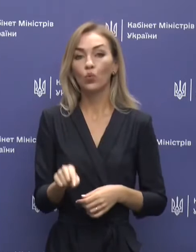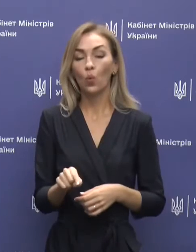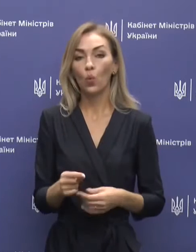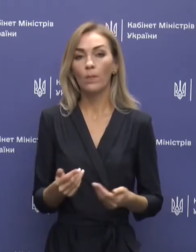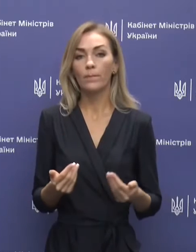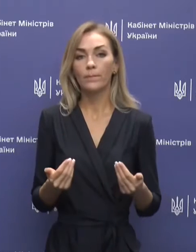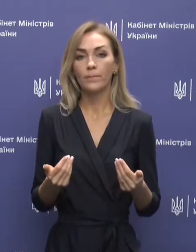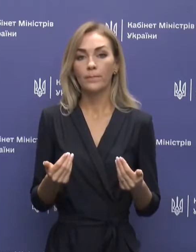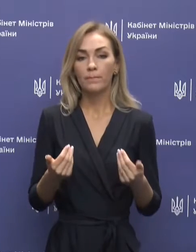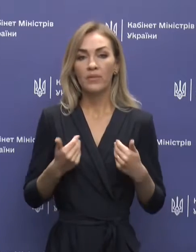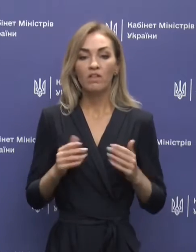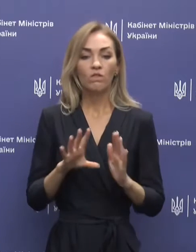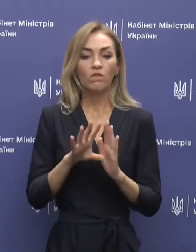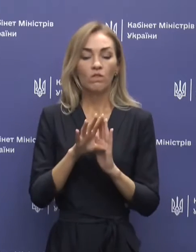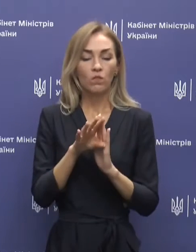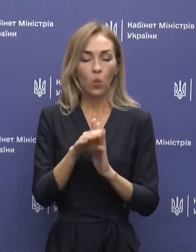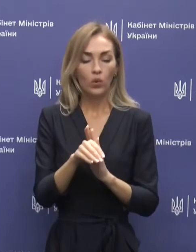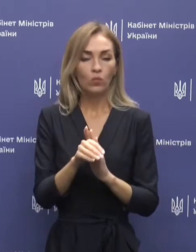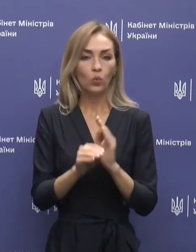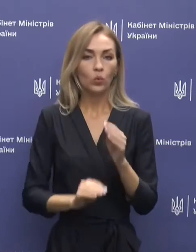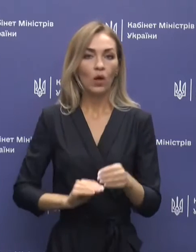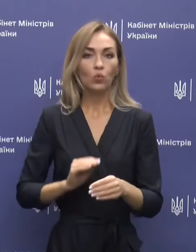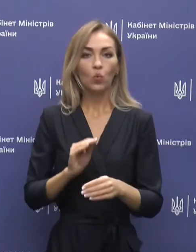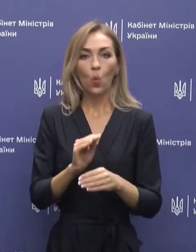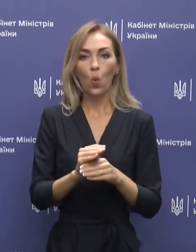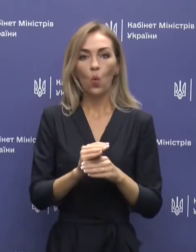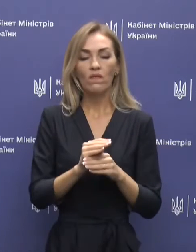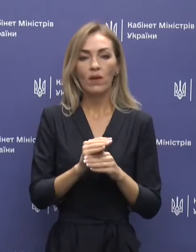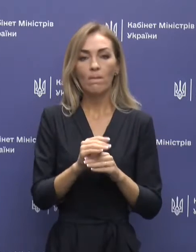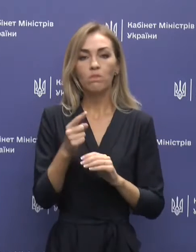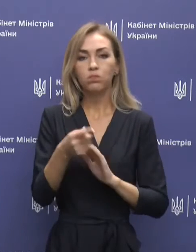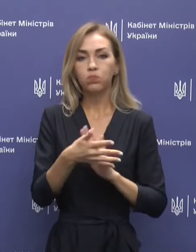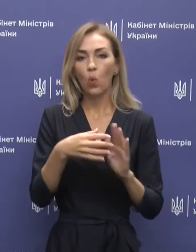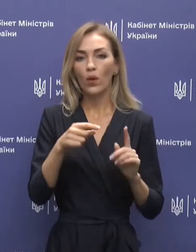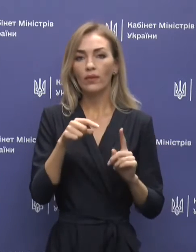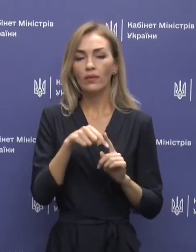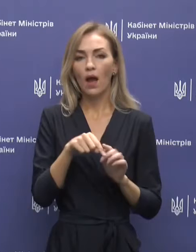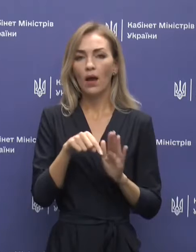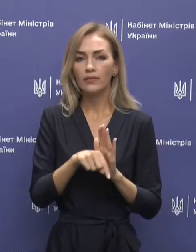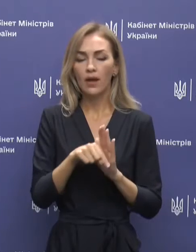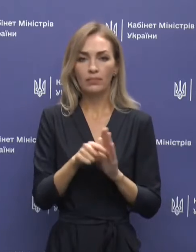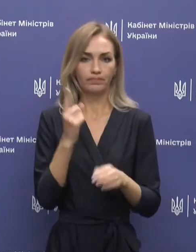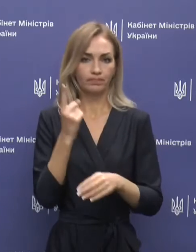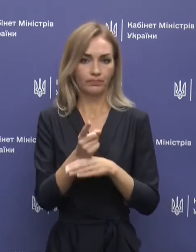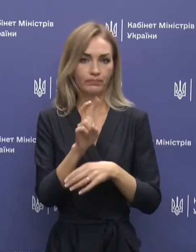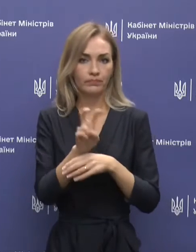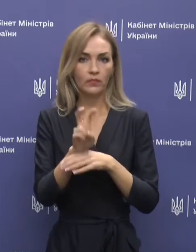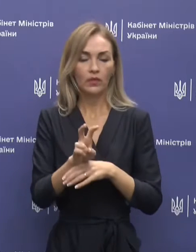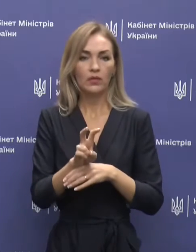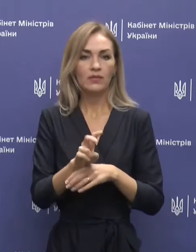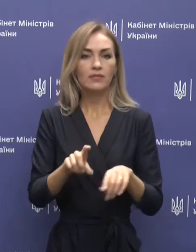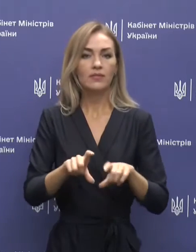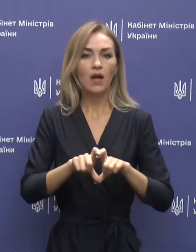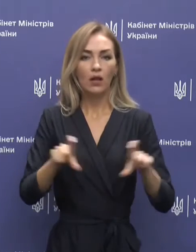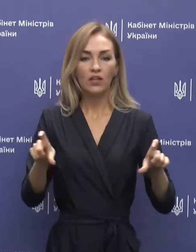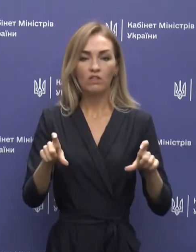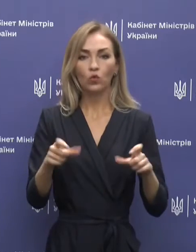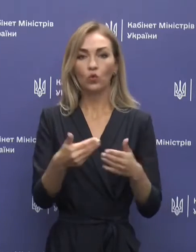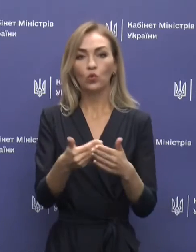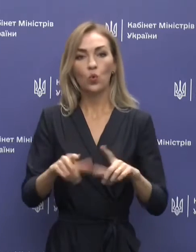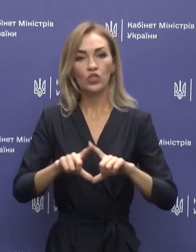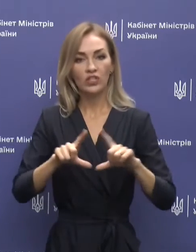Ми вводимо додатково таке паняття, як заборонятимось відвідування закладів дошкільної, загальної,